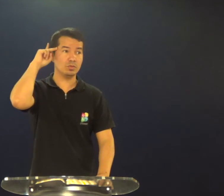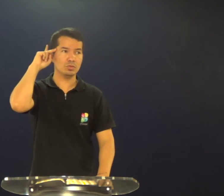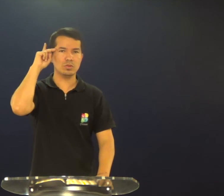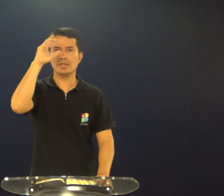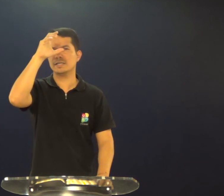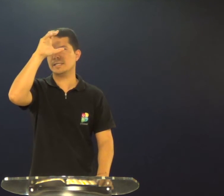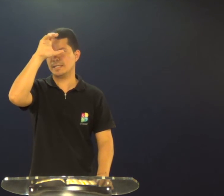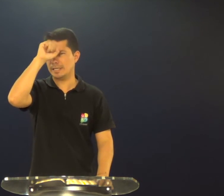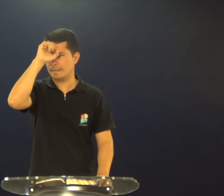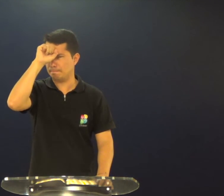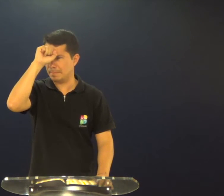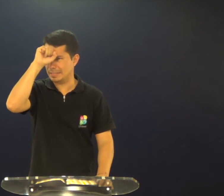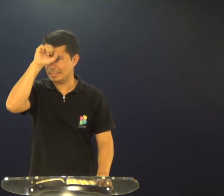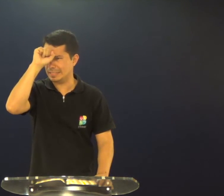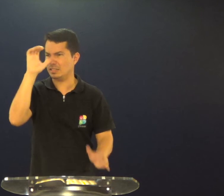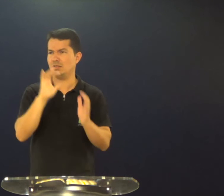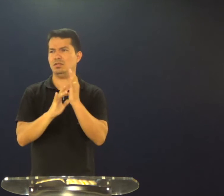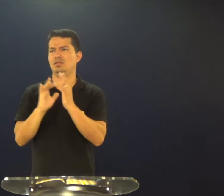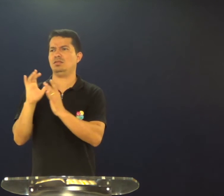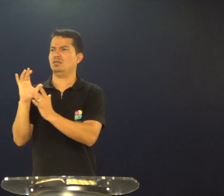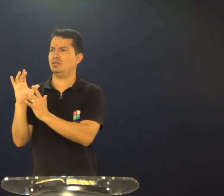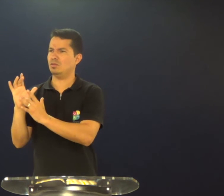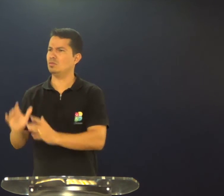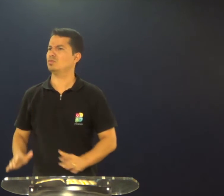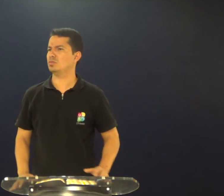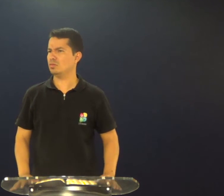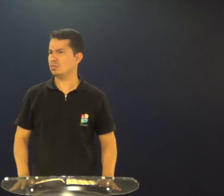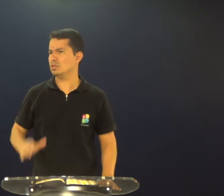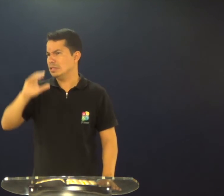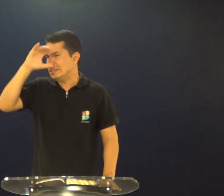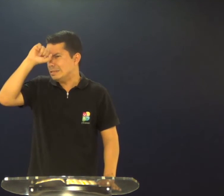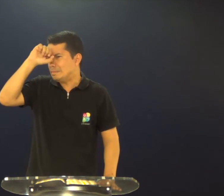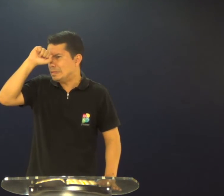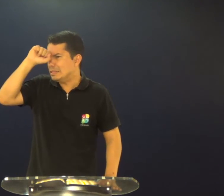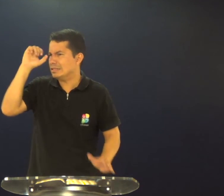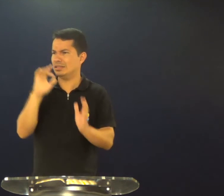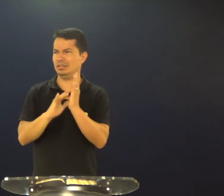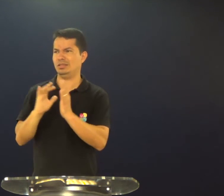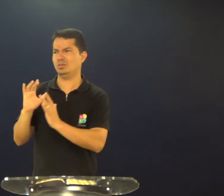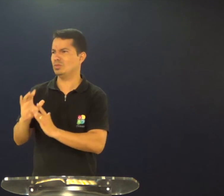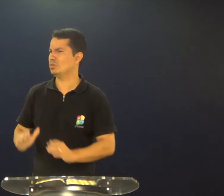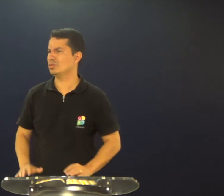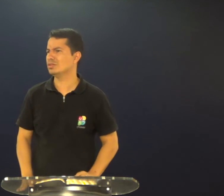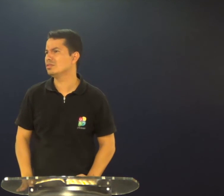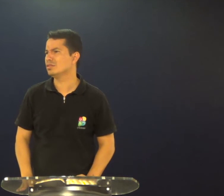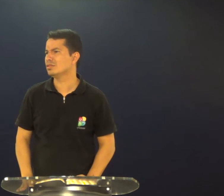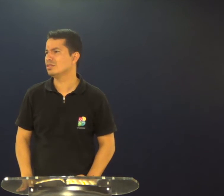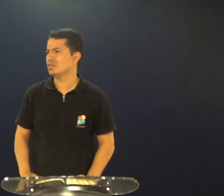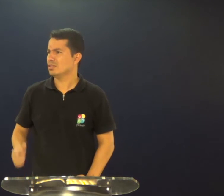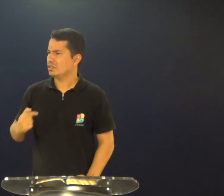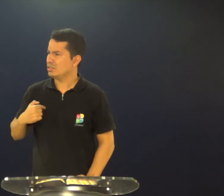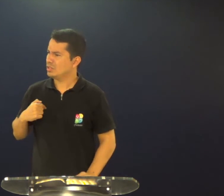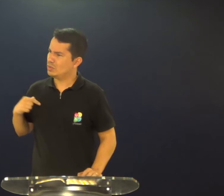se substituirão porque aprenderam de Jesus, aprenderam de Jesus,